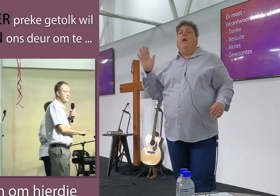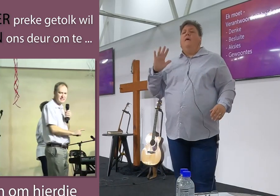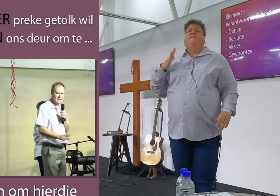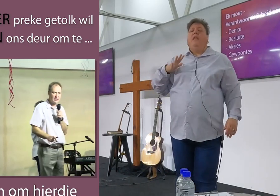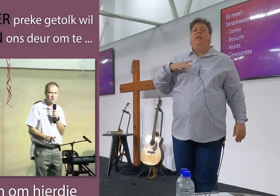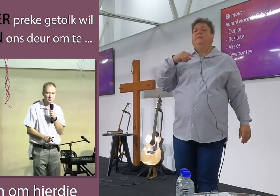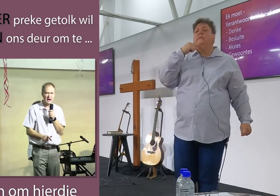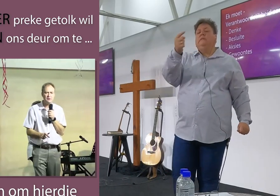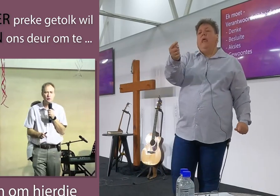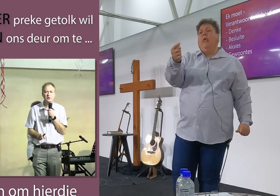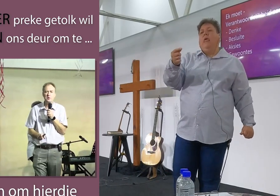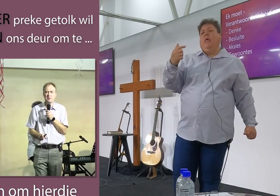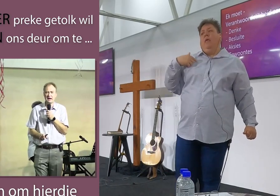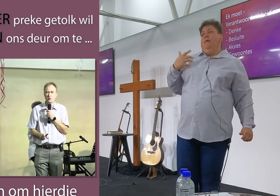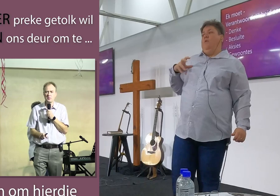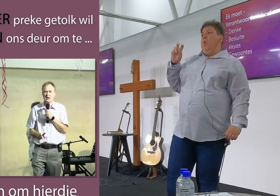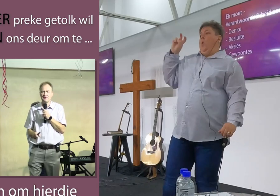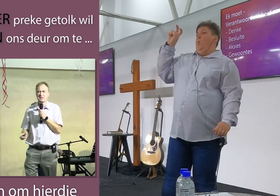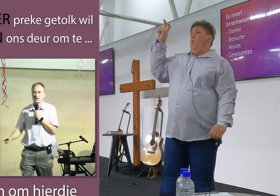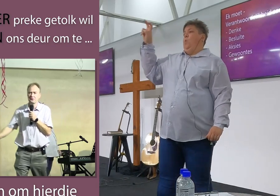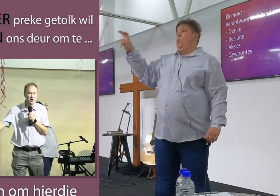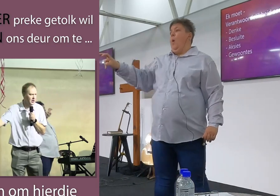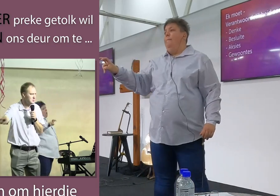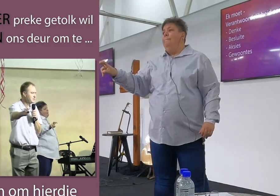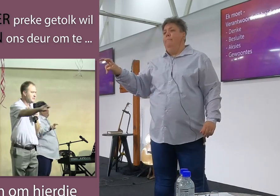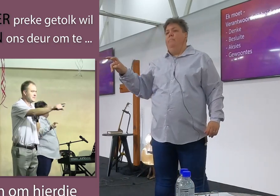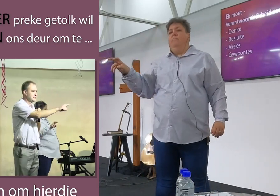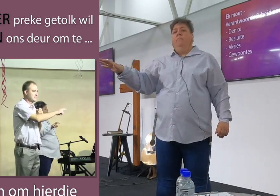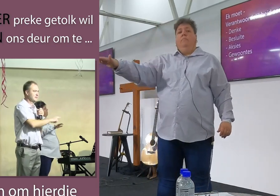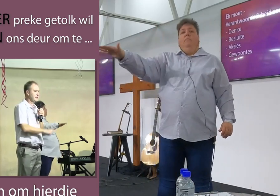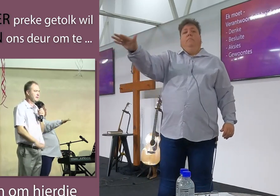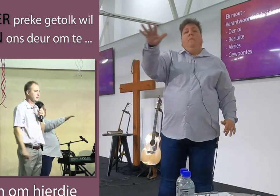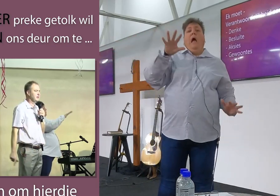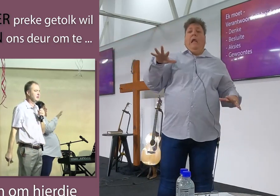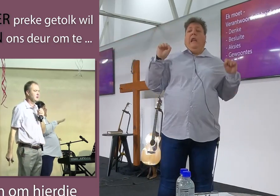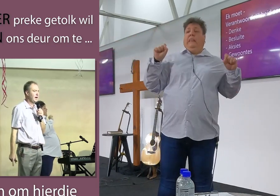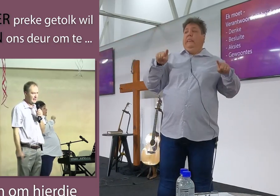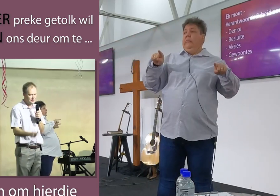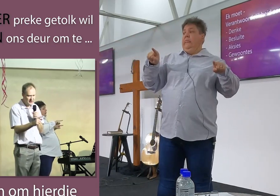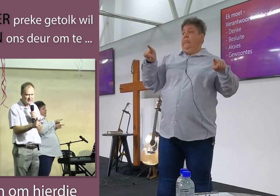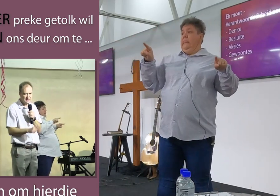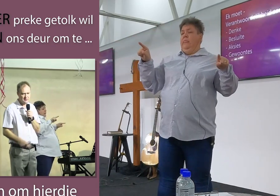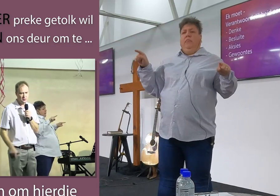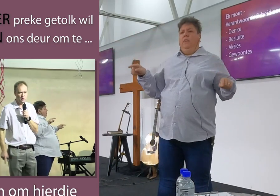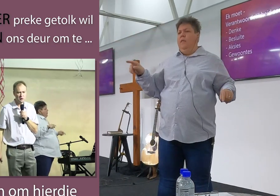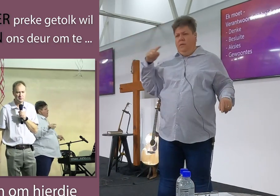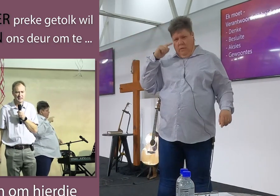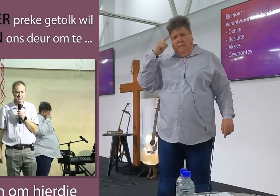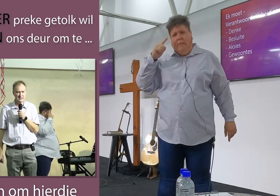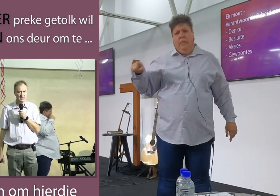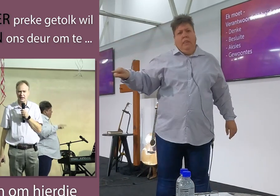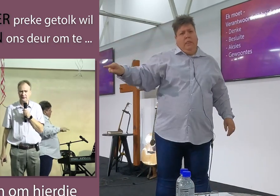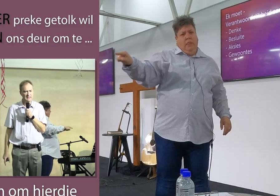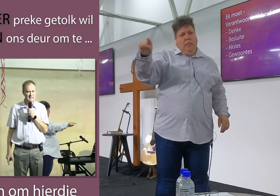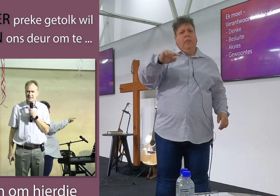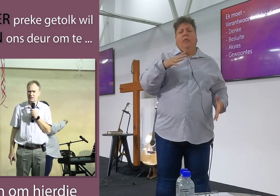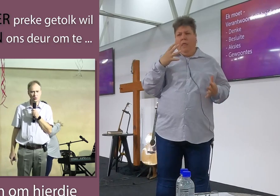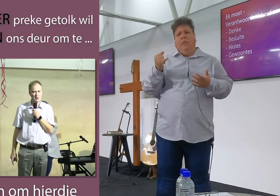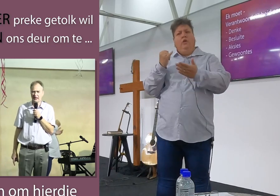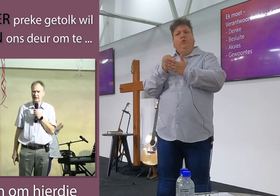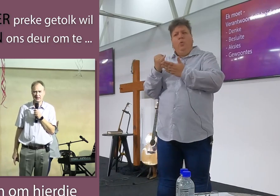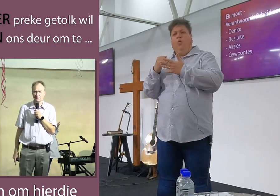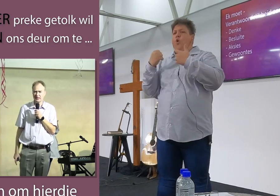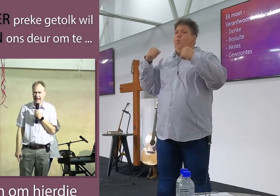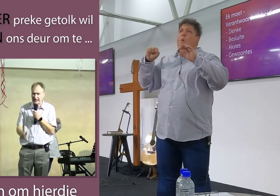een plek kom, en ek sê dit elke sondag, ek wil nooit op een plek kom, wat ek aanvaar allemaal wat hier sit is gereed nie. Ek weet hier sit voor ochend mense, wat Jesus